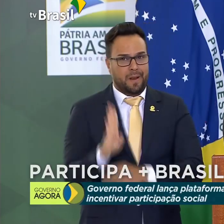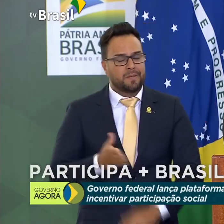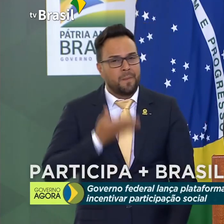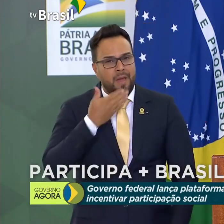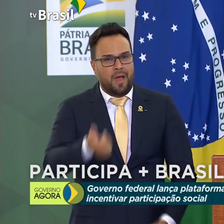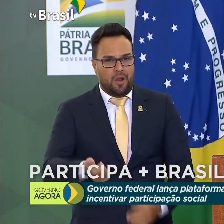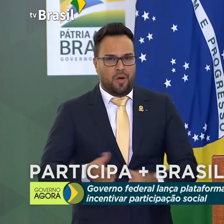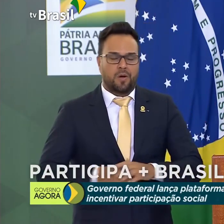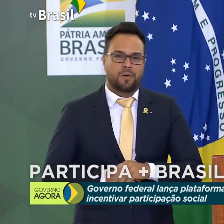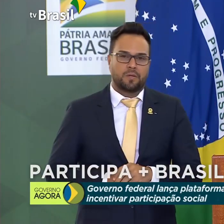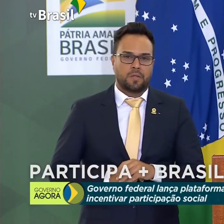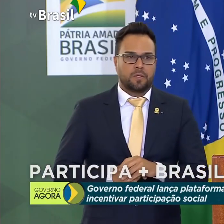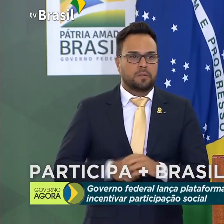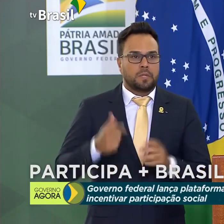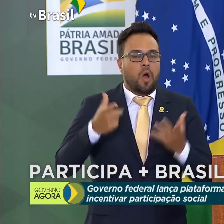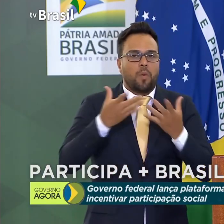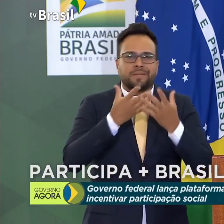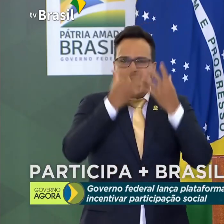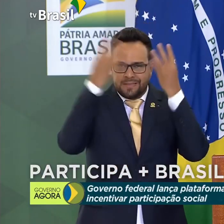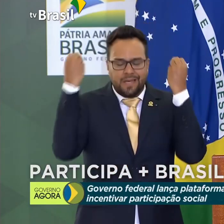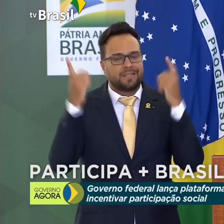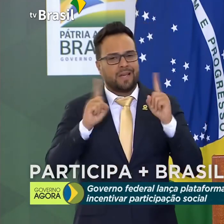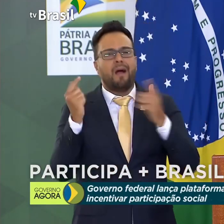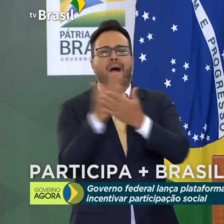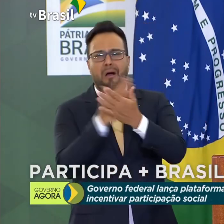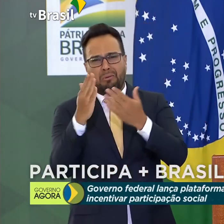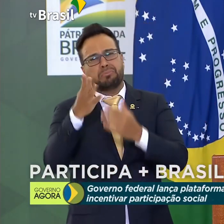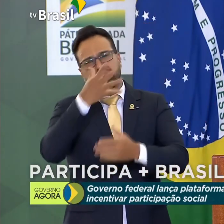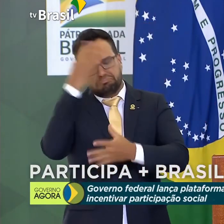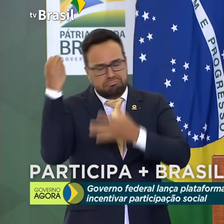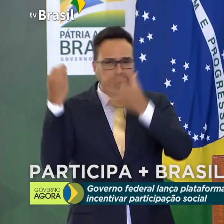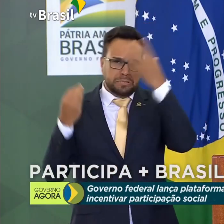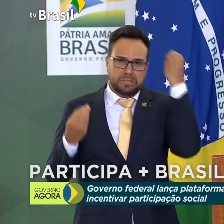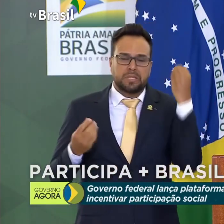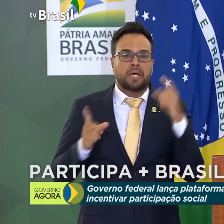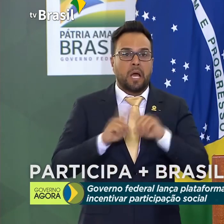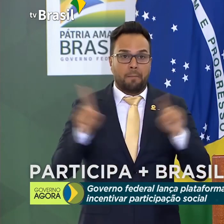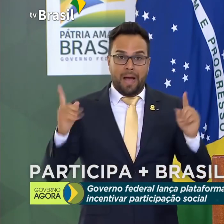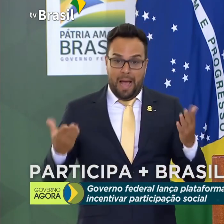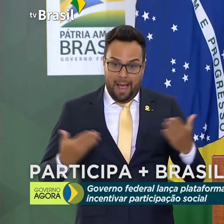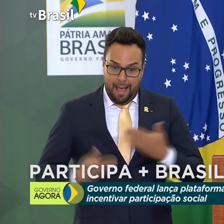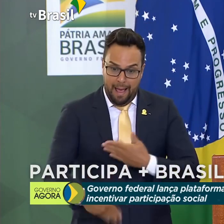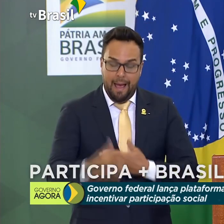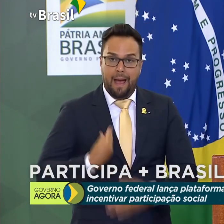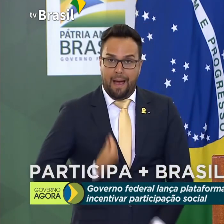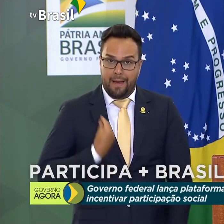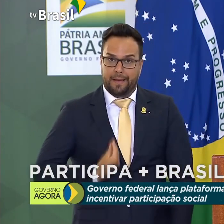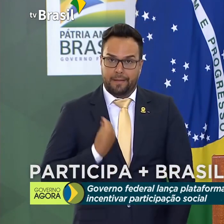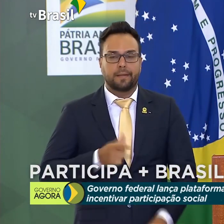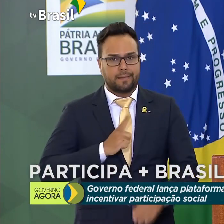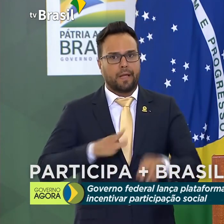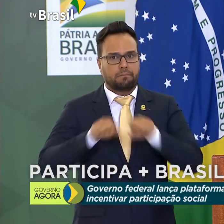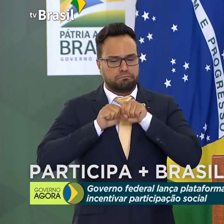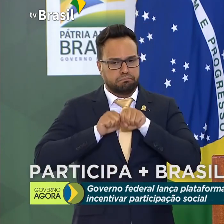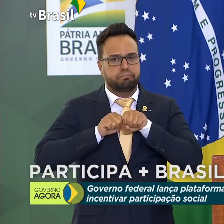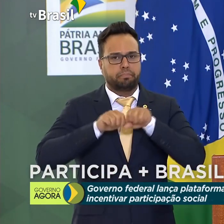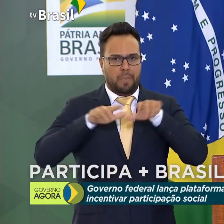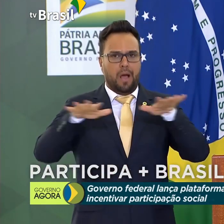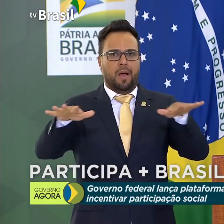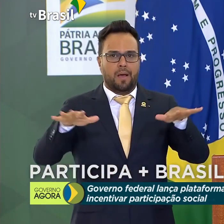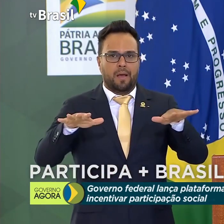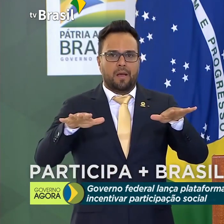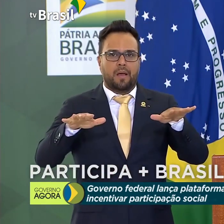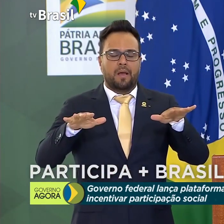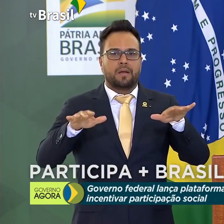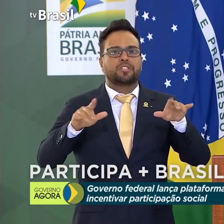Não possamos esquecer, como alguns esquecem, poucos, que estamos vivendo ainda uma pandemia que deu uma